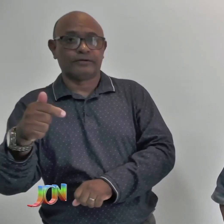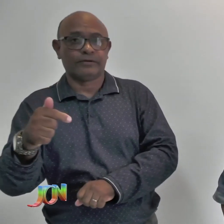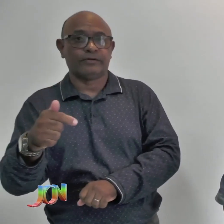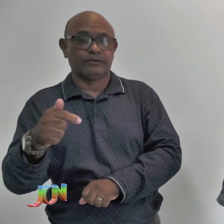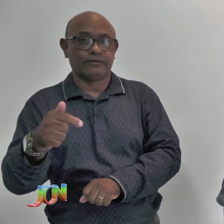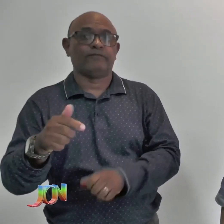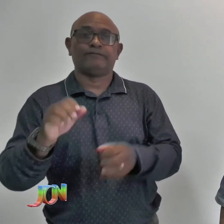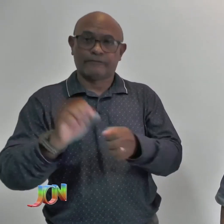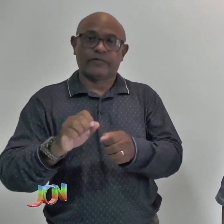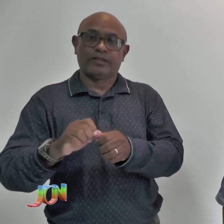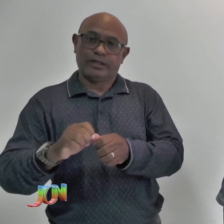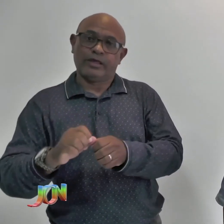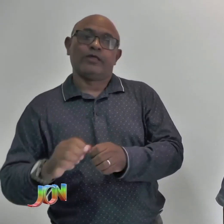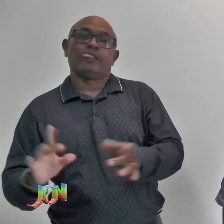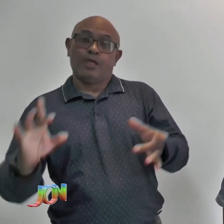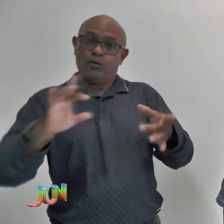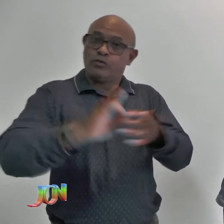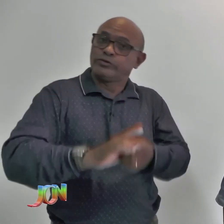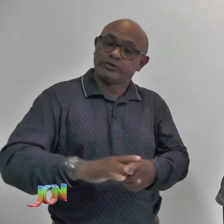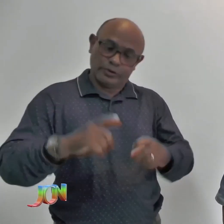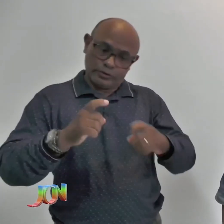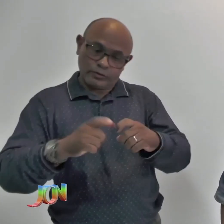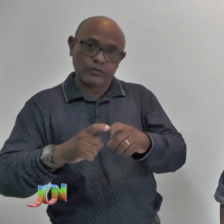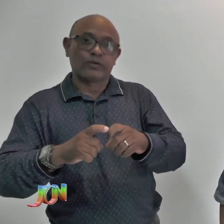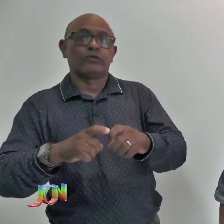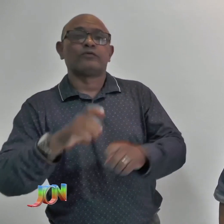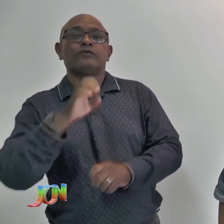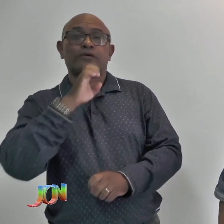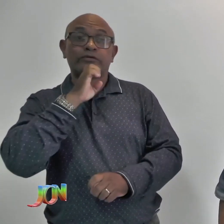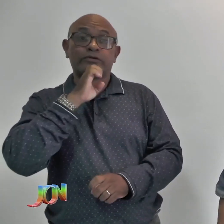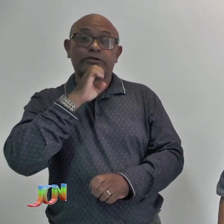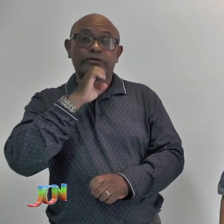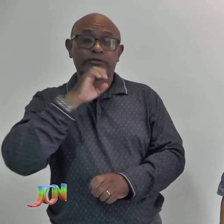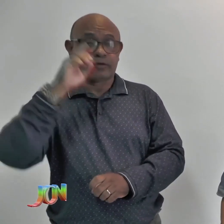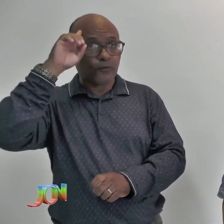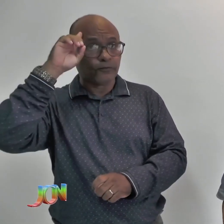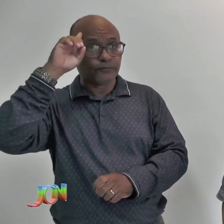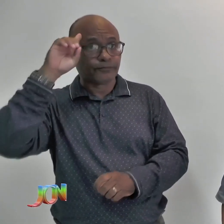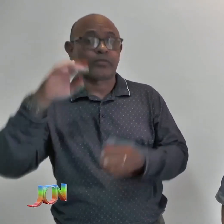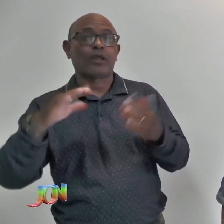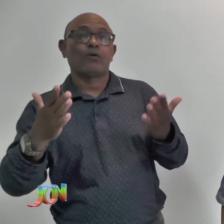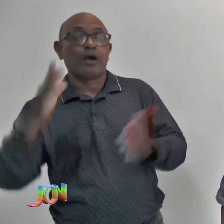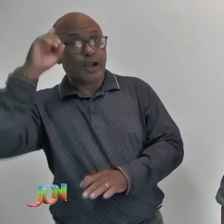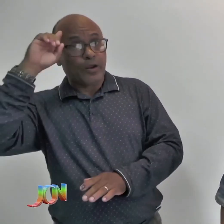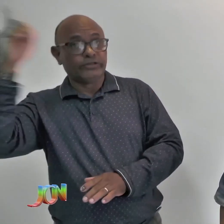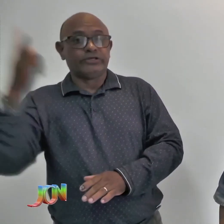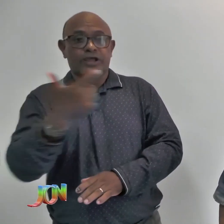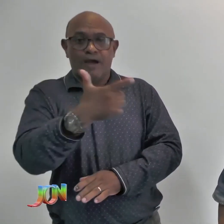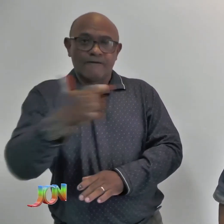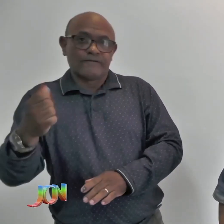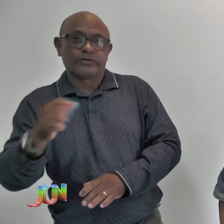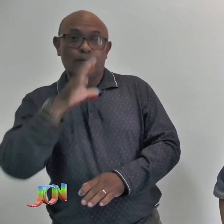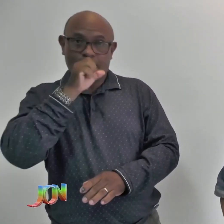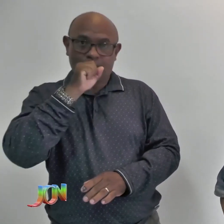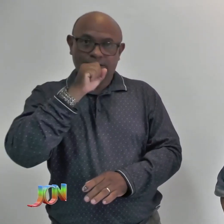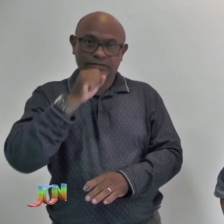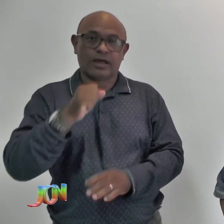Esse evento vai ser dia 22 de sábado agora, e estamos convidando,